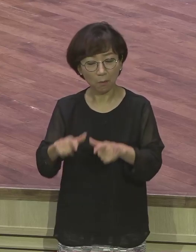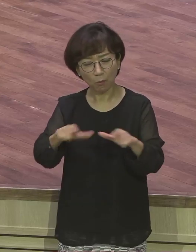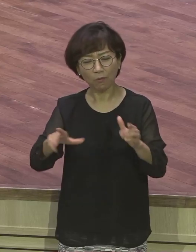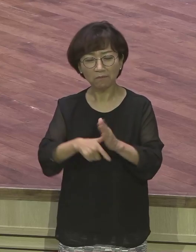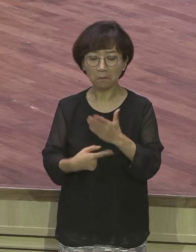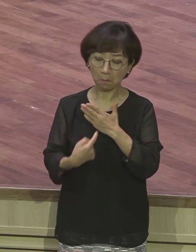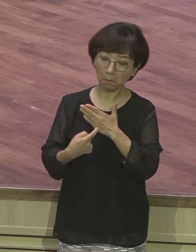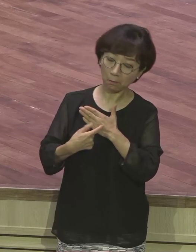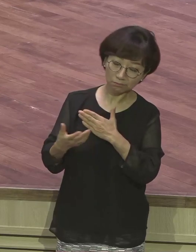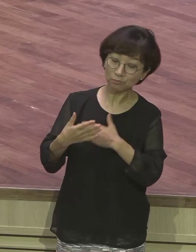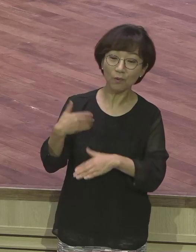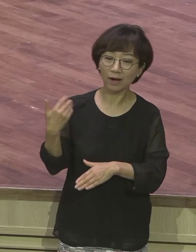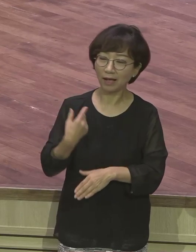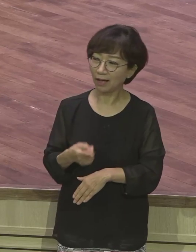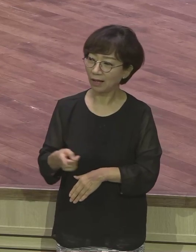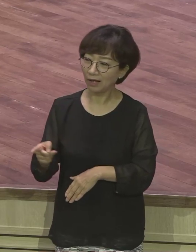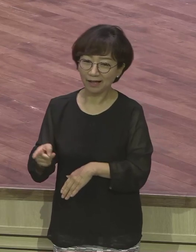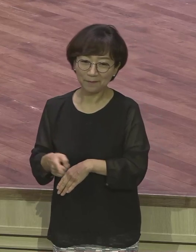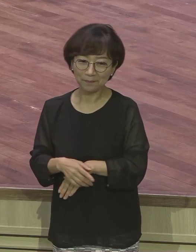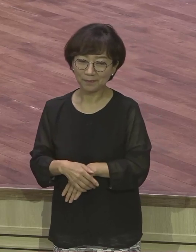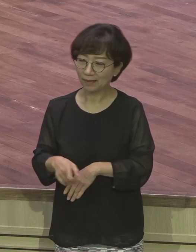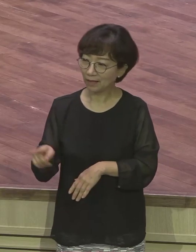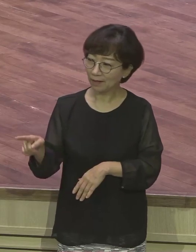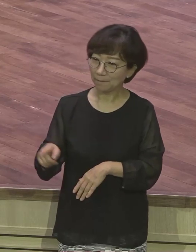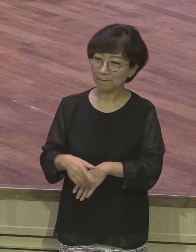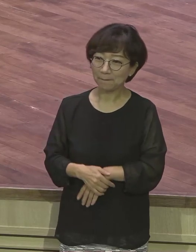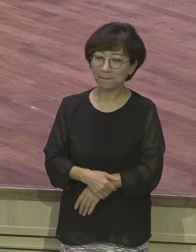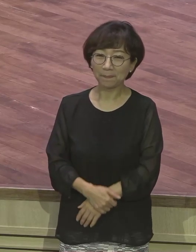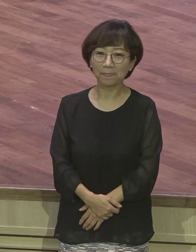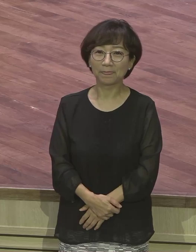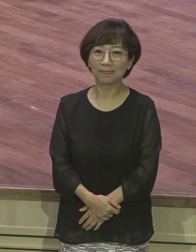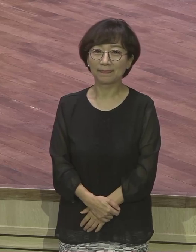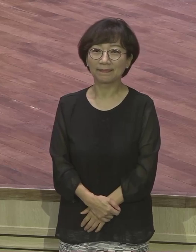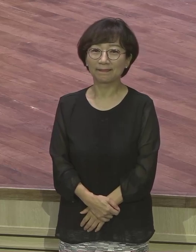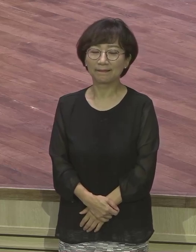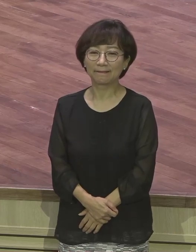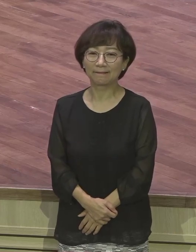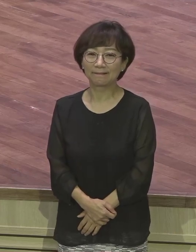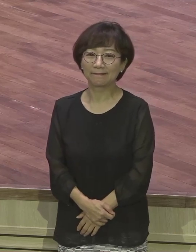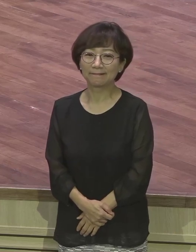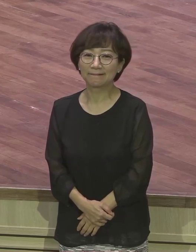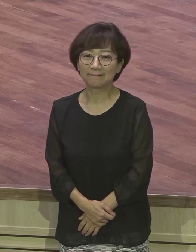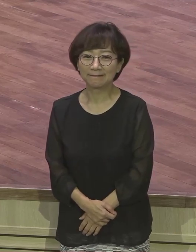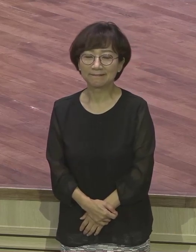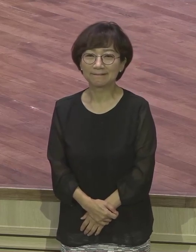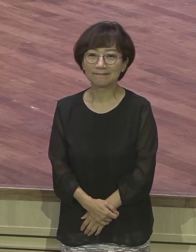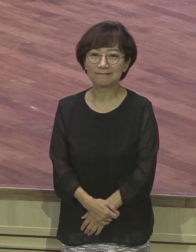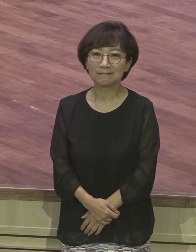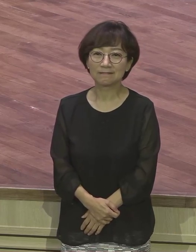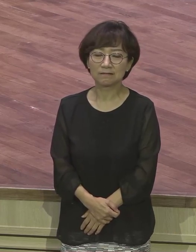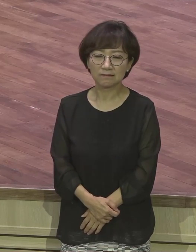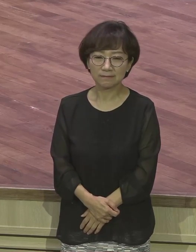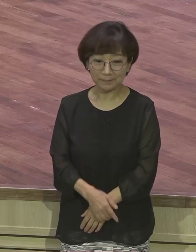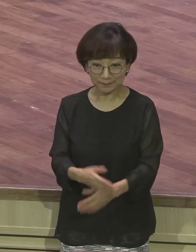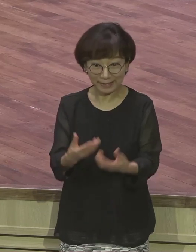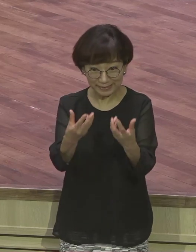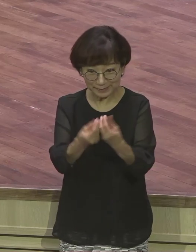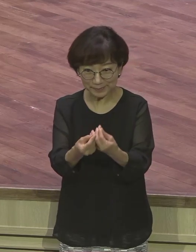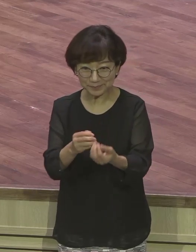저분이 어떻게 저렇게 저렇게 했을까 왜 저렇게 저렇게 망했을까 저는요